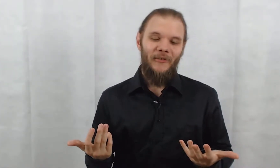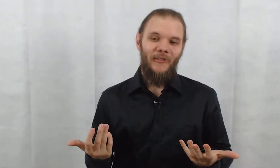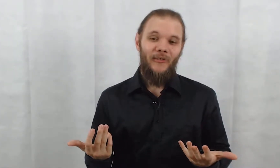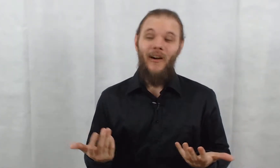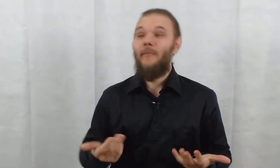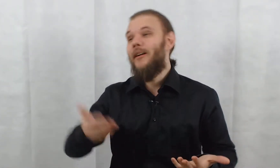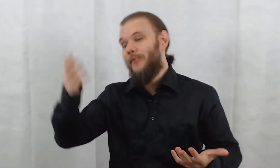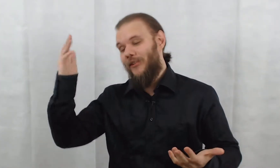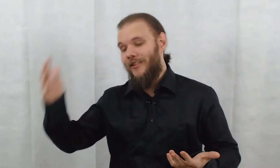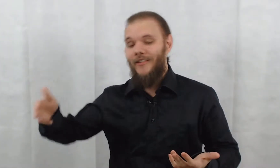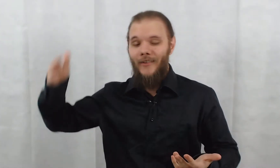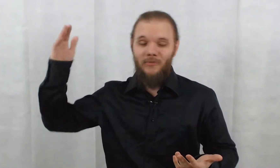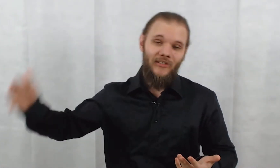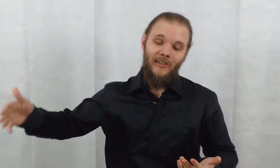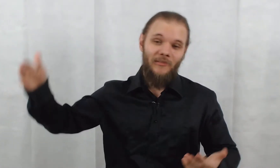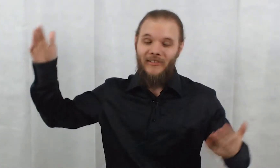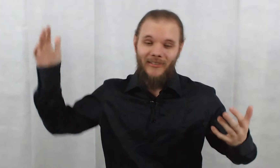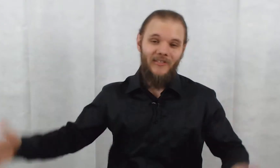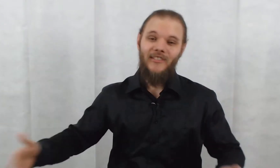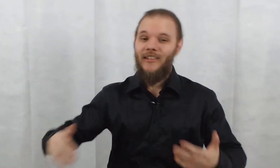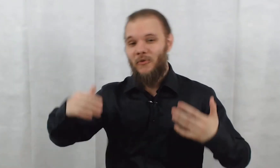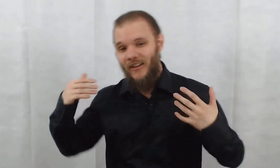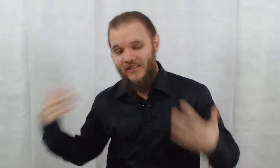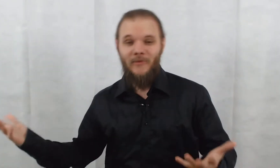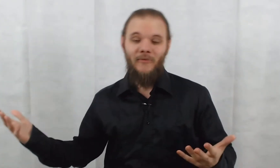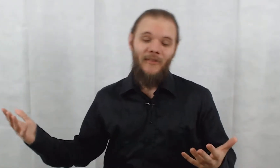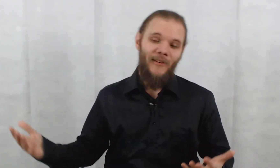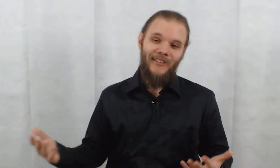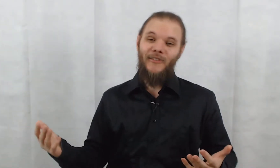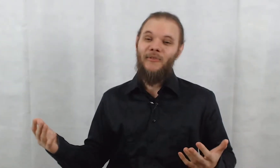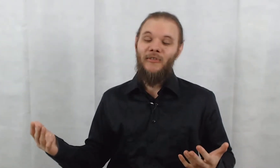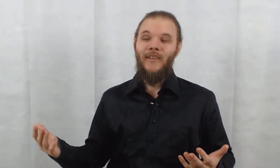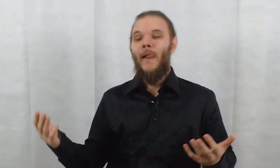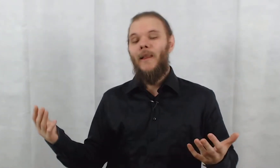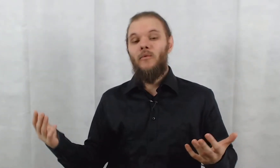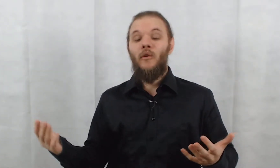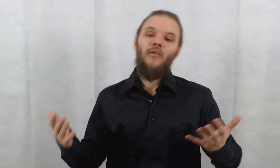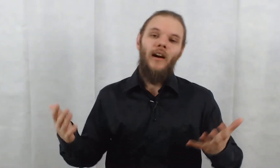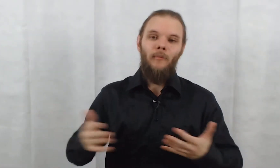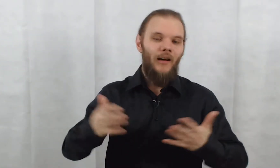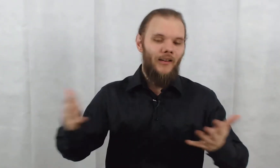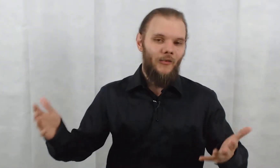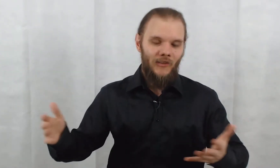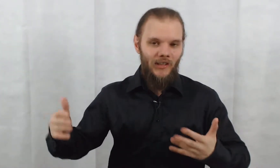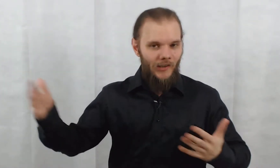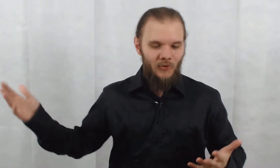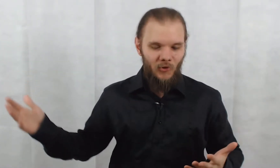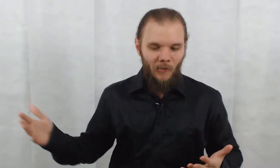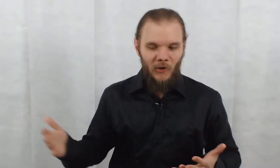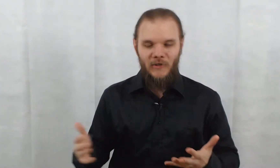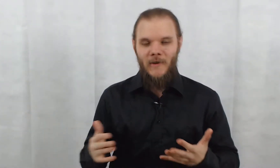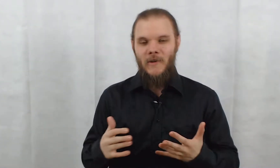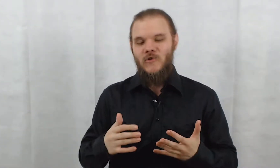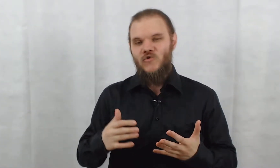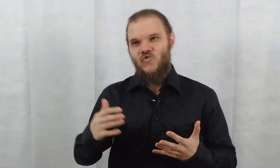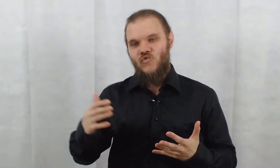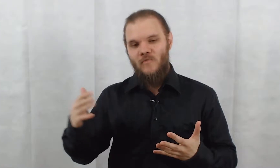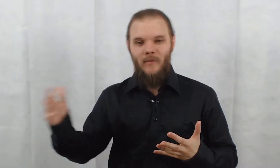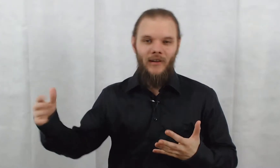dans cette histoire. Même s'il est au bout de 10 épisodes, c fini. Et qu'on n'aura jamais eu une vraie fin satisfaisante. En tout cas, pas dans un futur proche. Ou même à